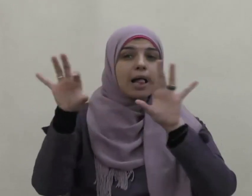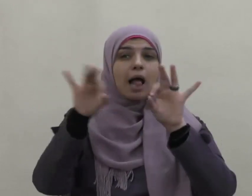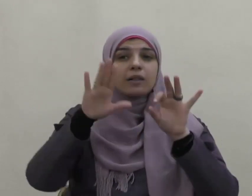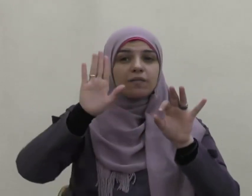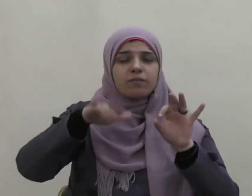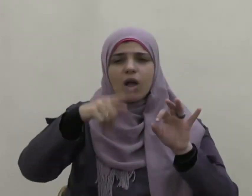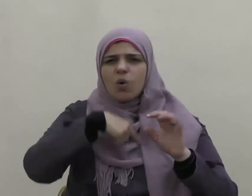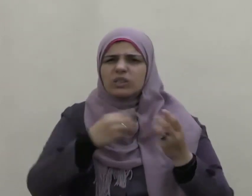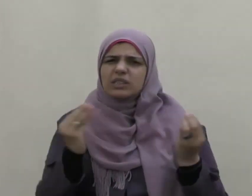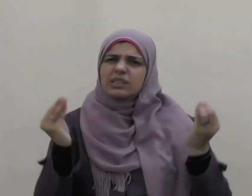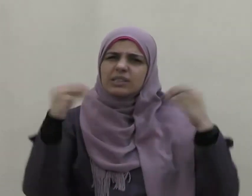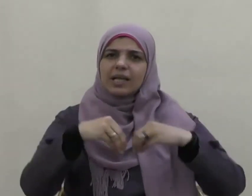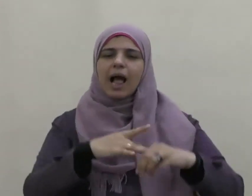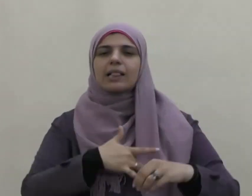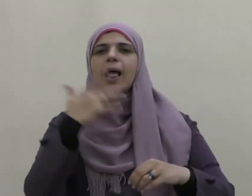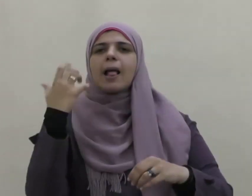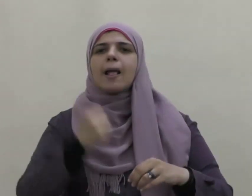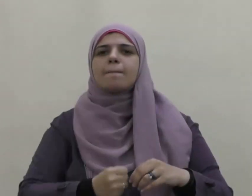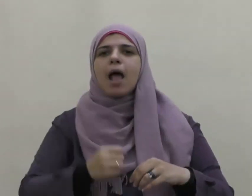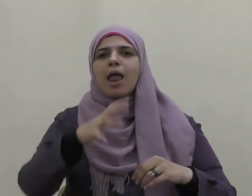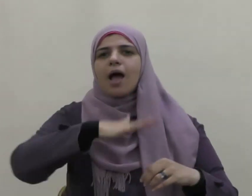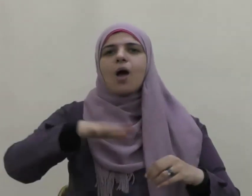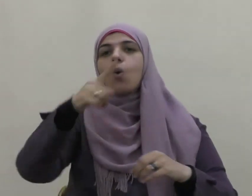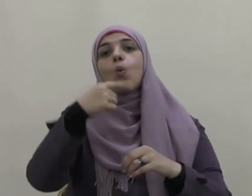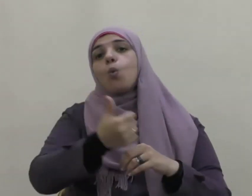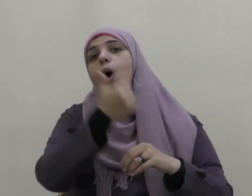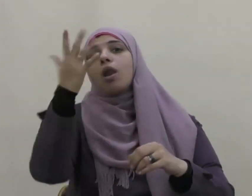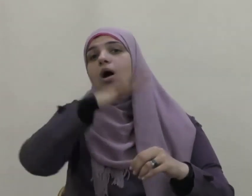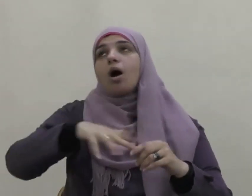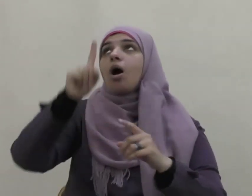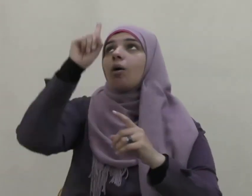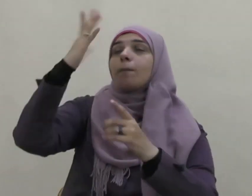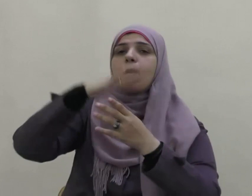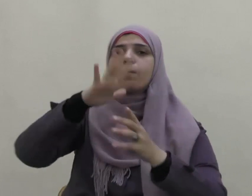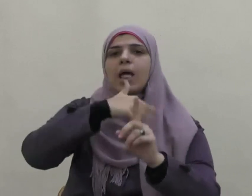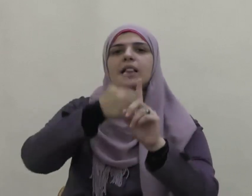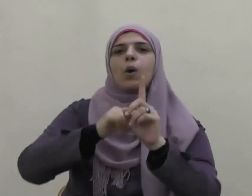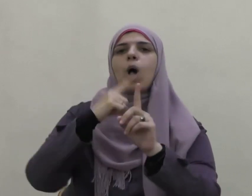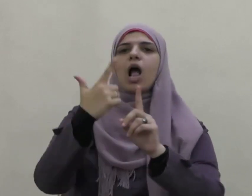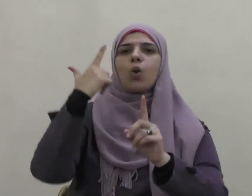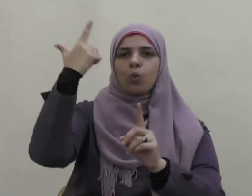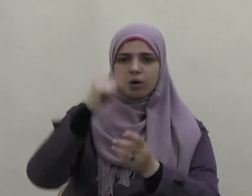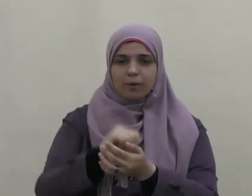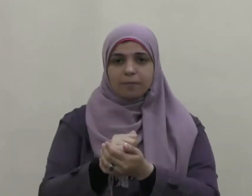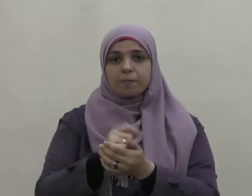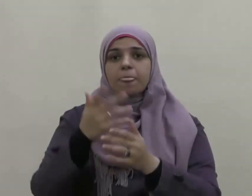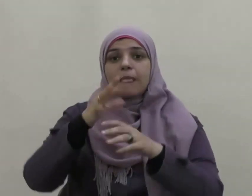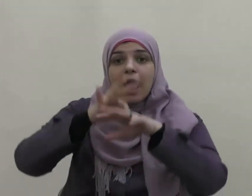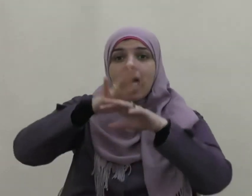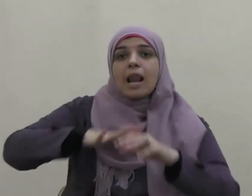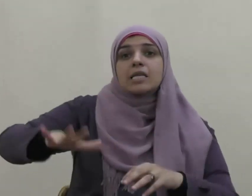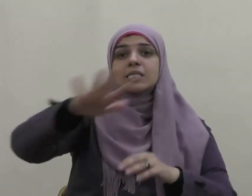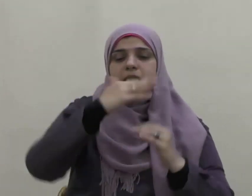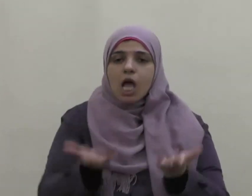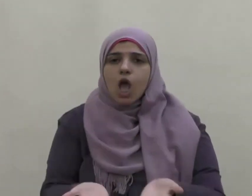زادتهم إيمانا وعلى ربهم يتوكلون الذين يقيمون الصلاة